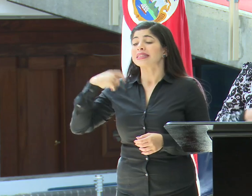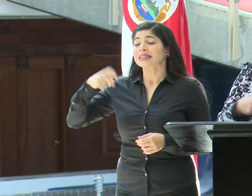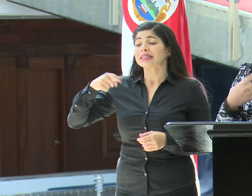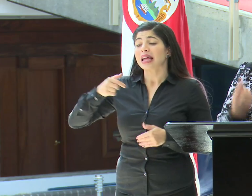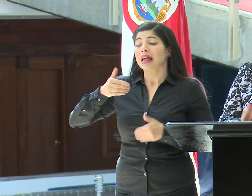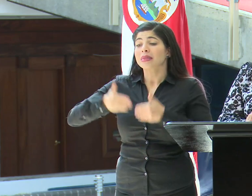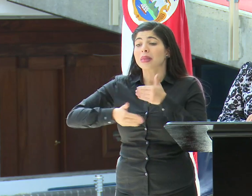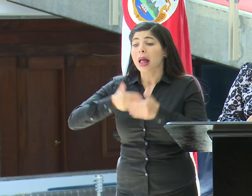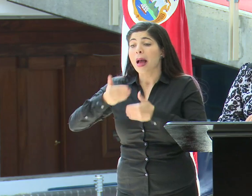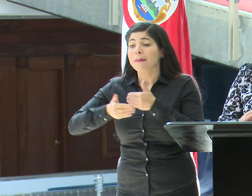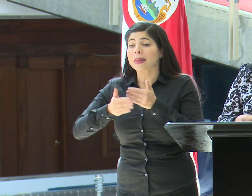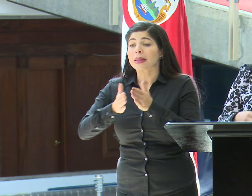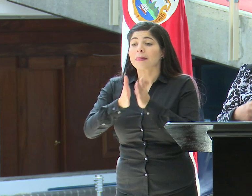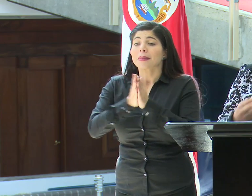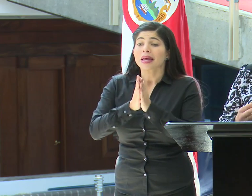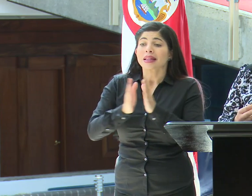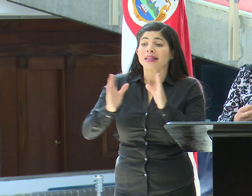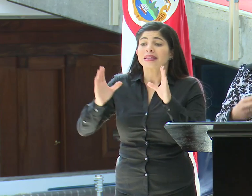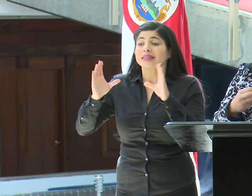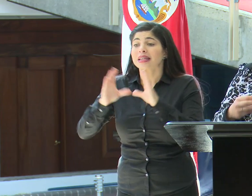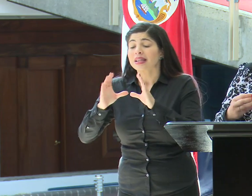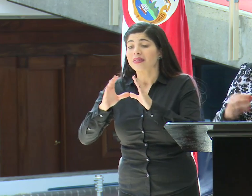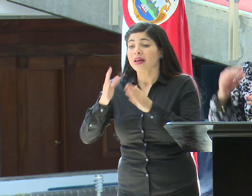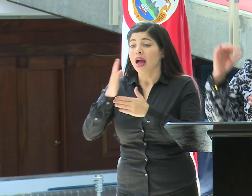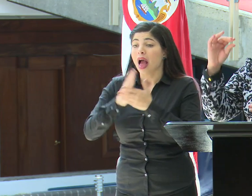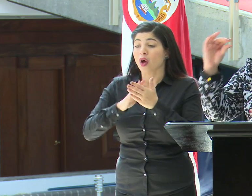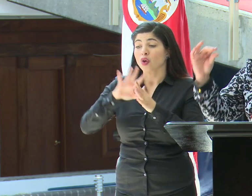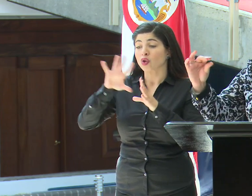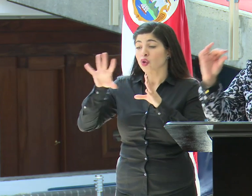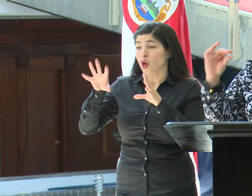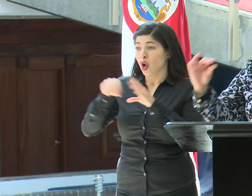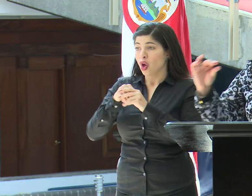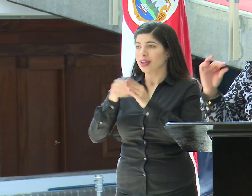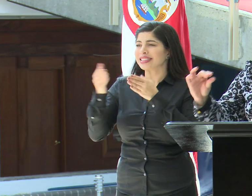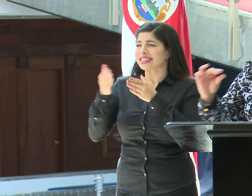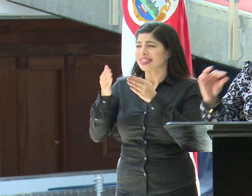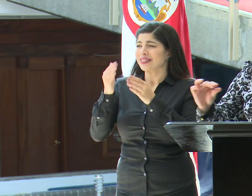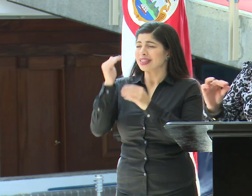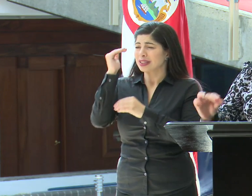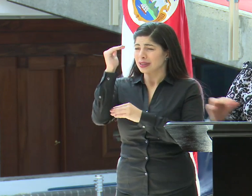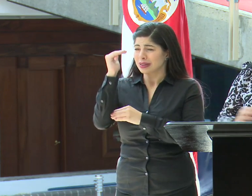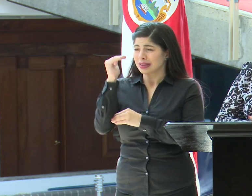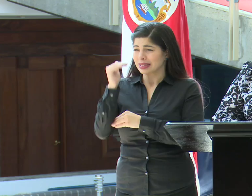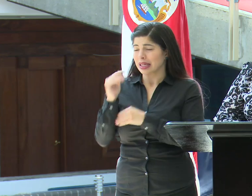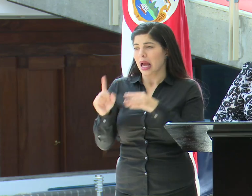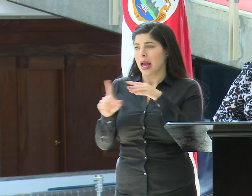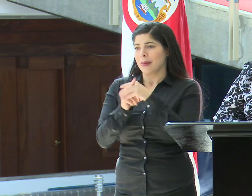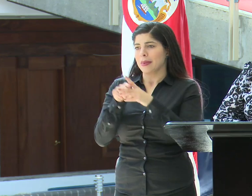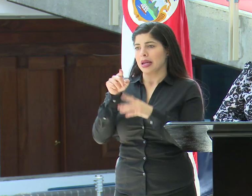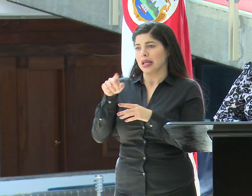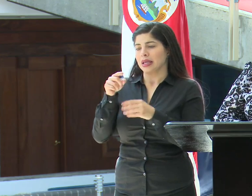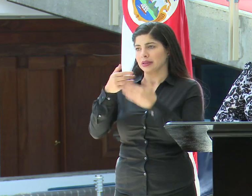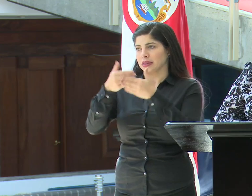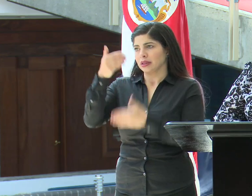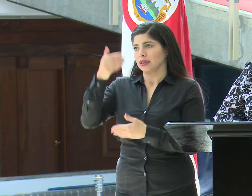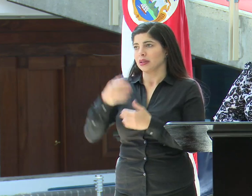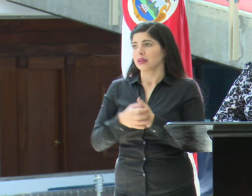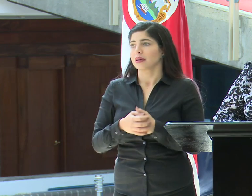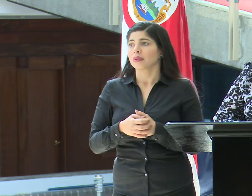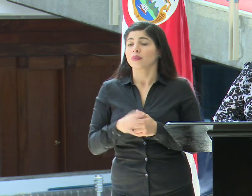solicitar una certificación de estatus, todo esto viene servicio por servicio en esta circular.